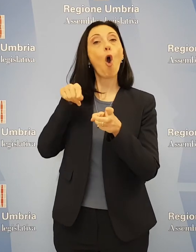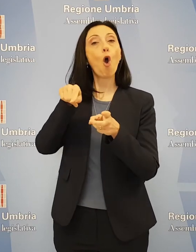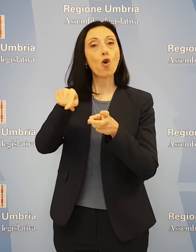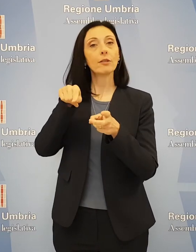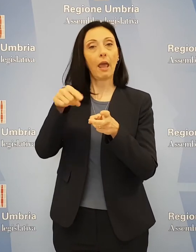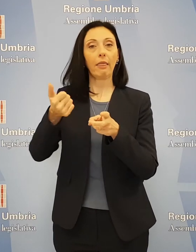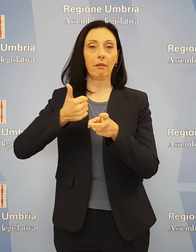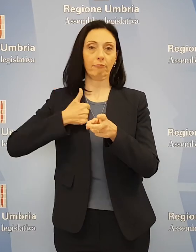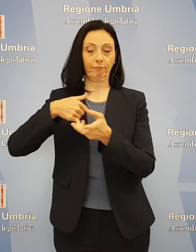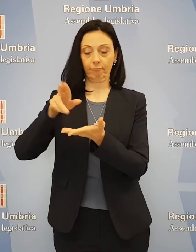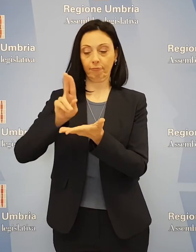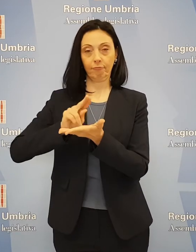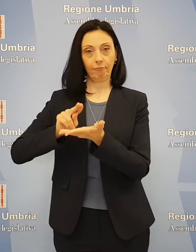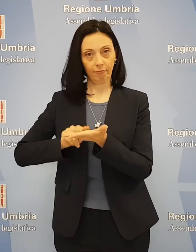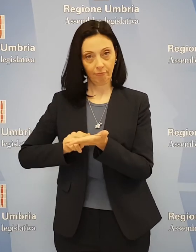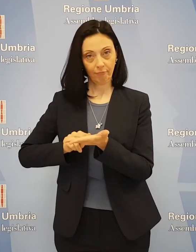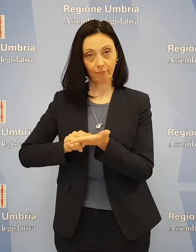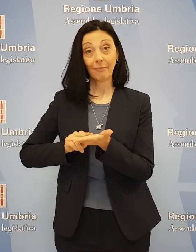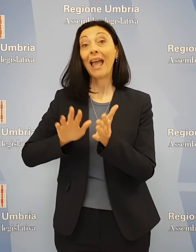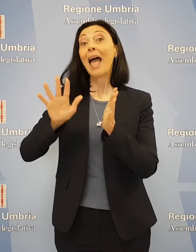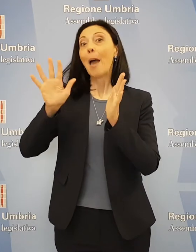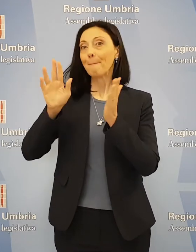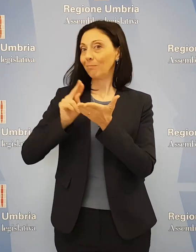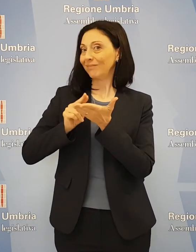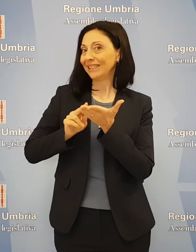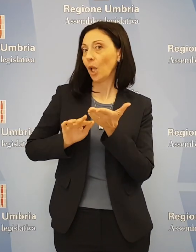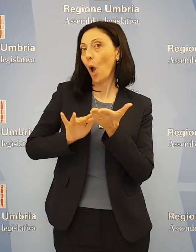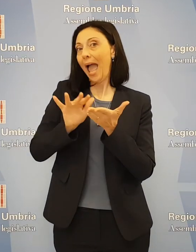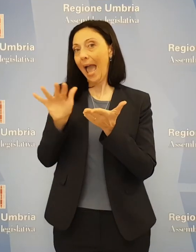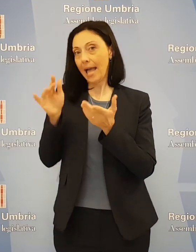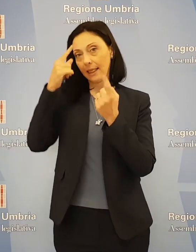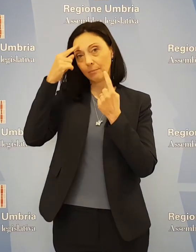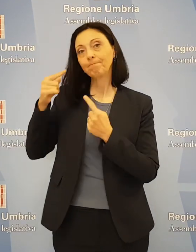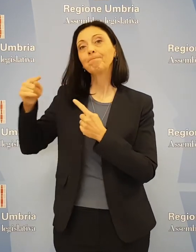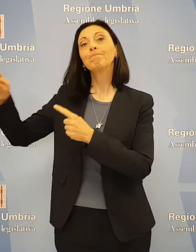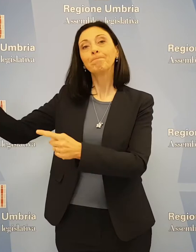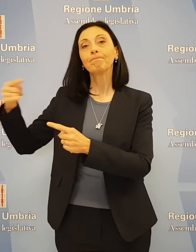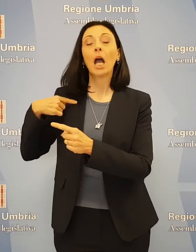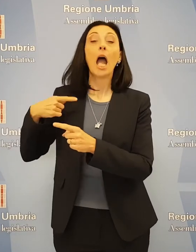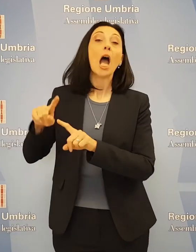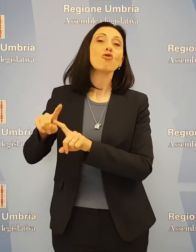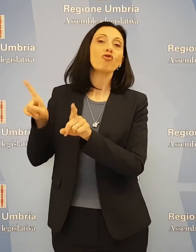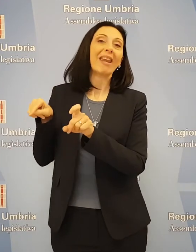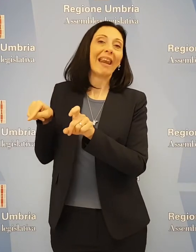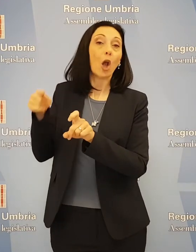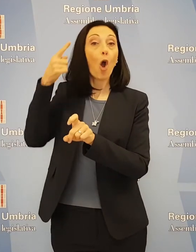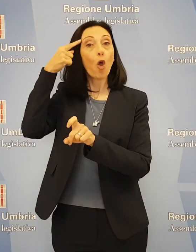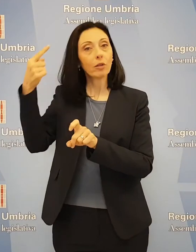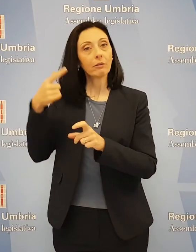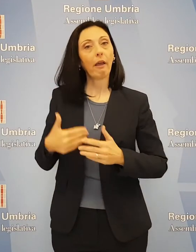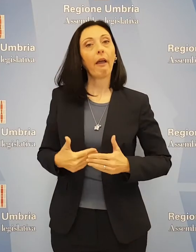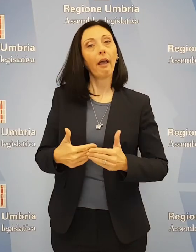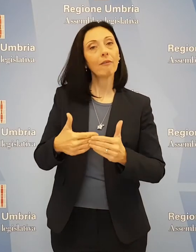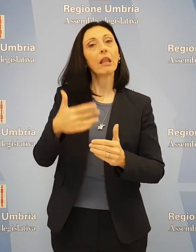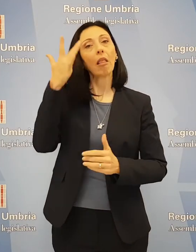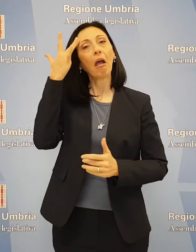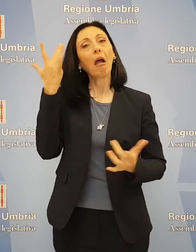soggetto prescrittore, demandando altre prescrizioni al medico ginecologo qualora si evidenziassero problematiche di